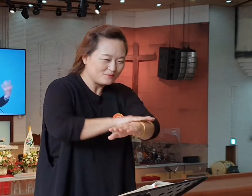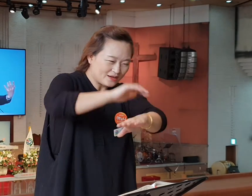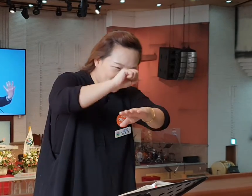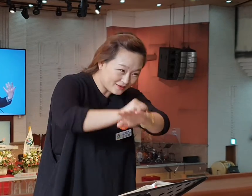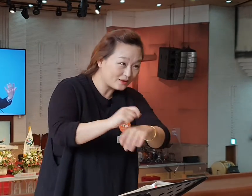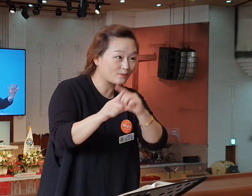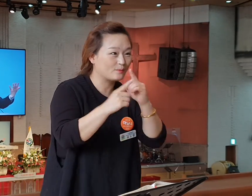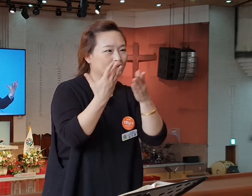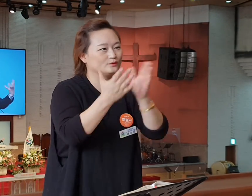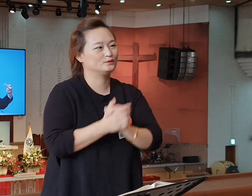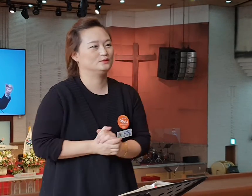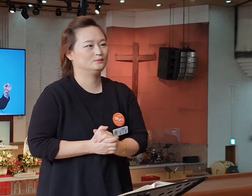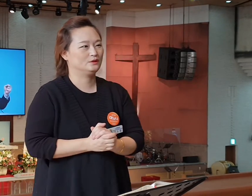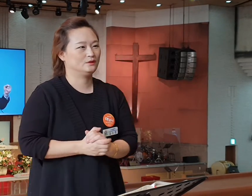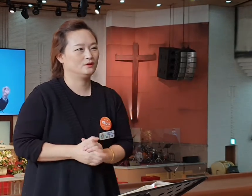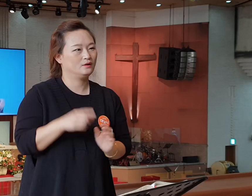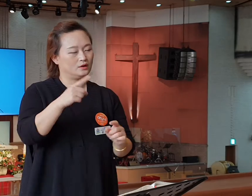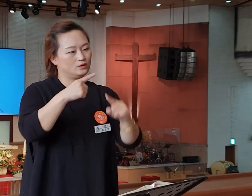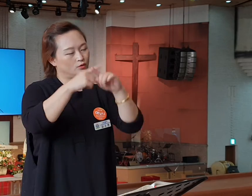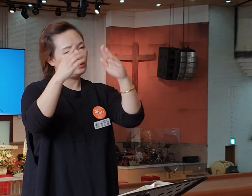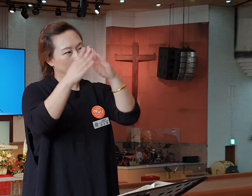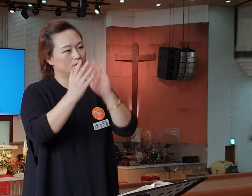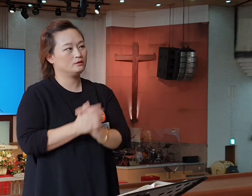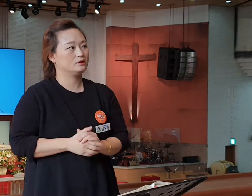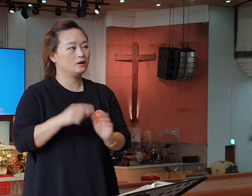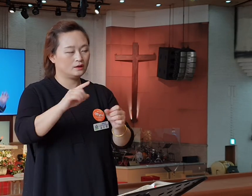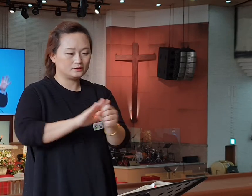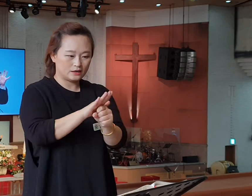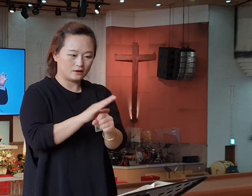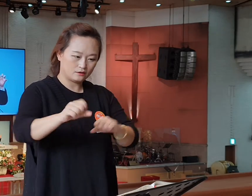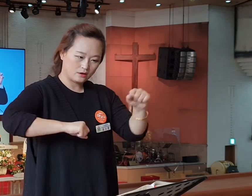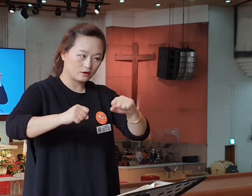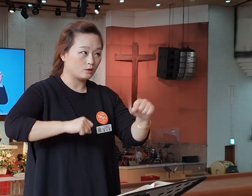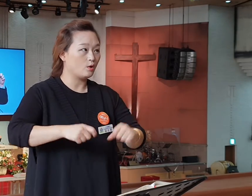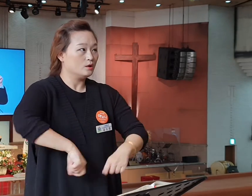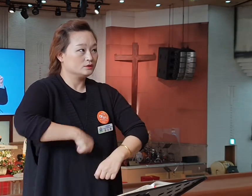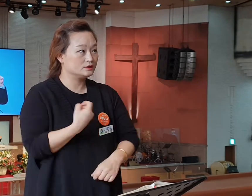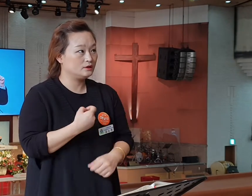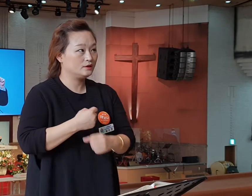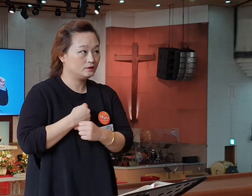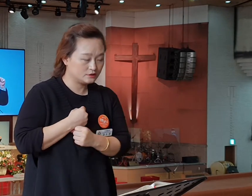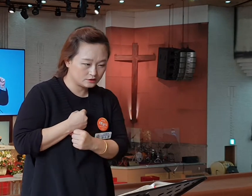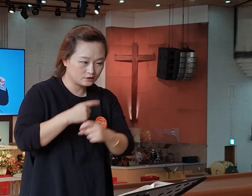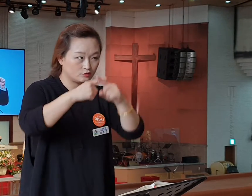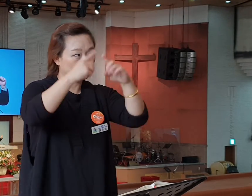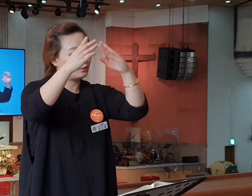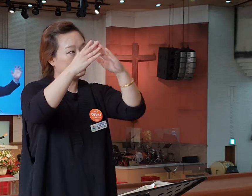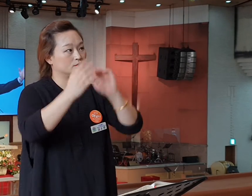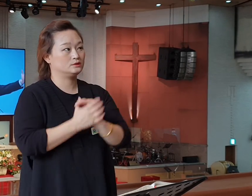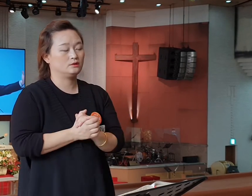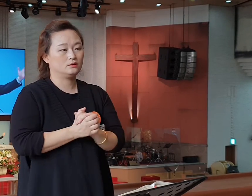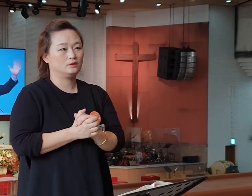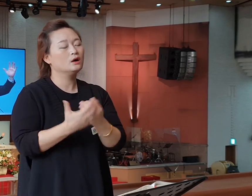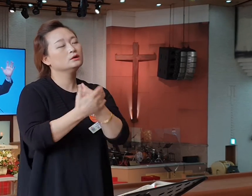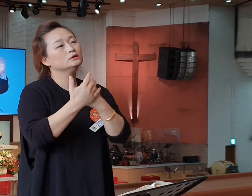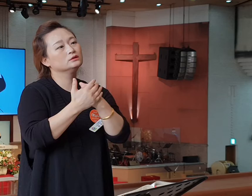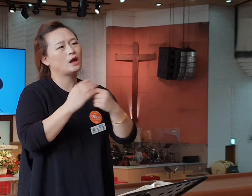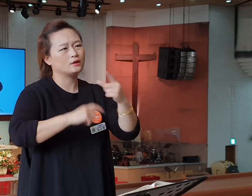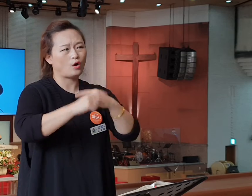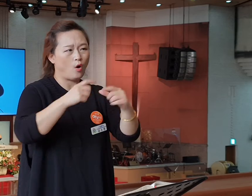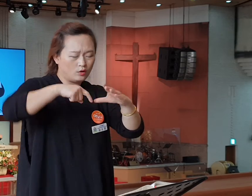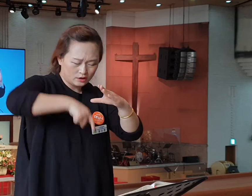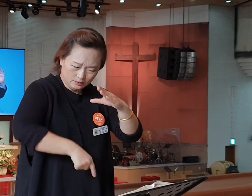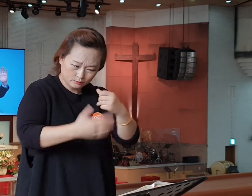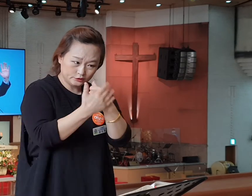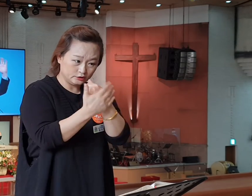에베소 교회는 바울과 이 사도 요한의 가르친 대로 사랑을 행하며 진리를 지키는 교회였습니다. 은혜의 더 깊은